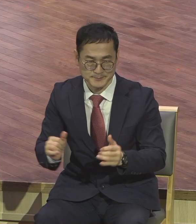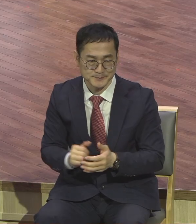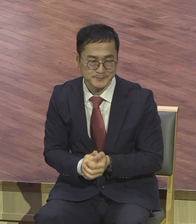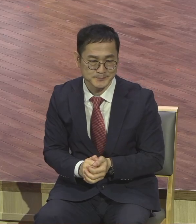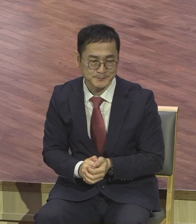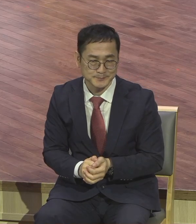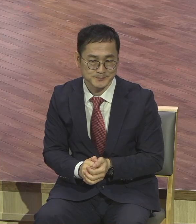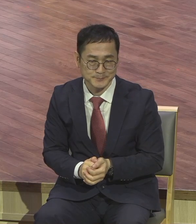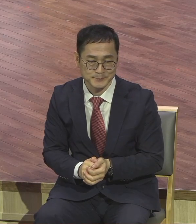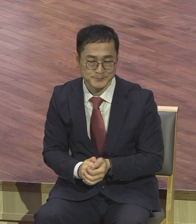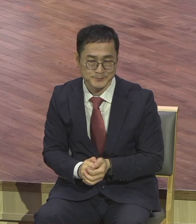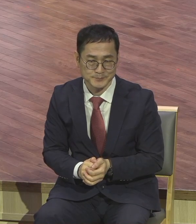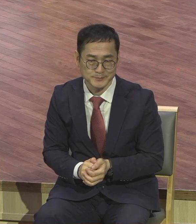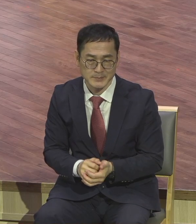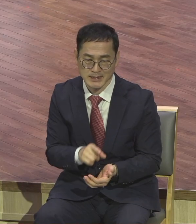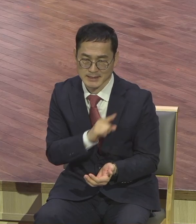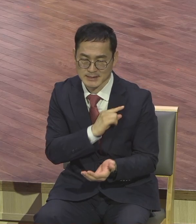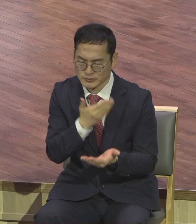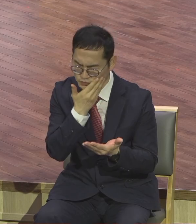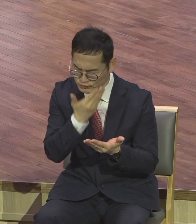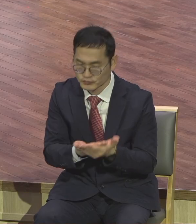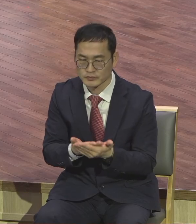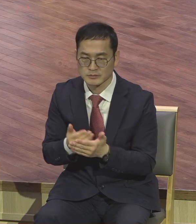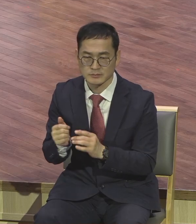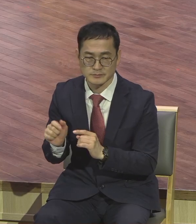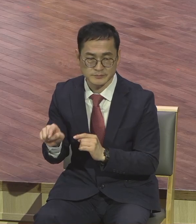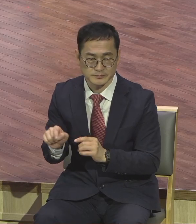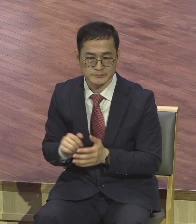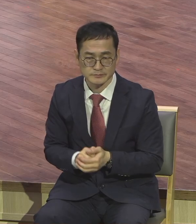핵심이거든요. 부활 다른 종교는 부활이 없어요.